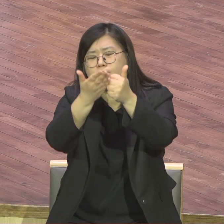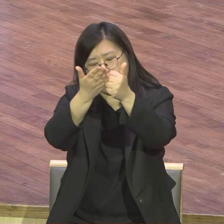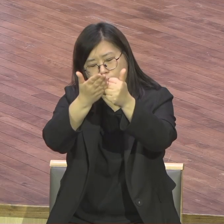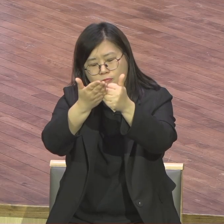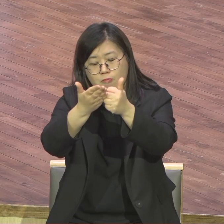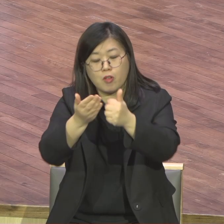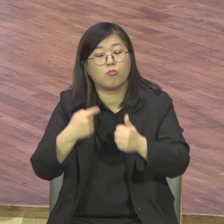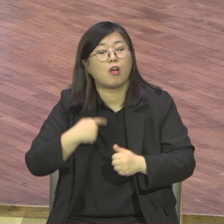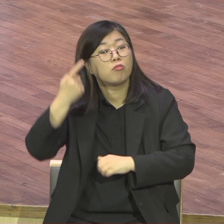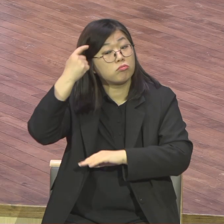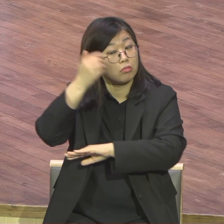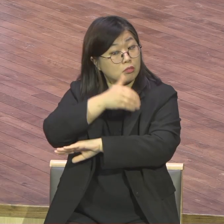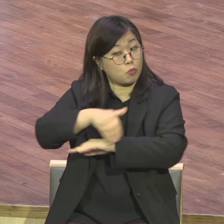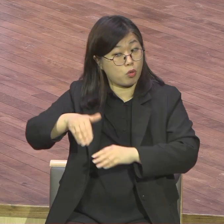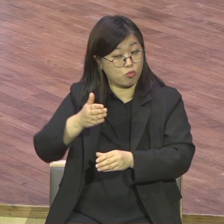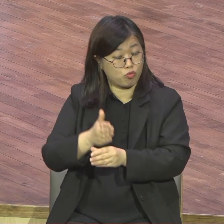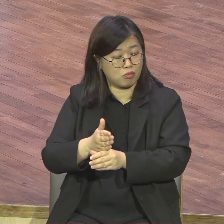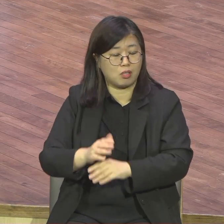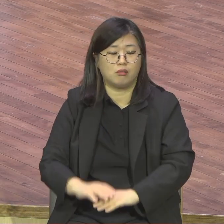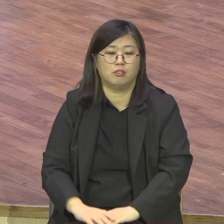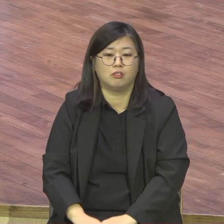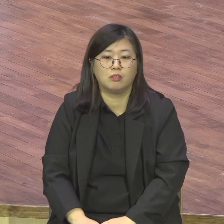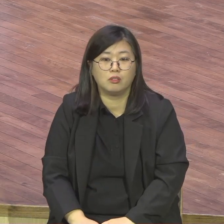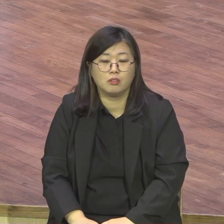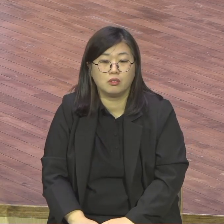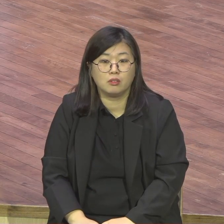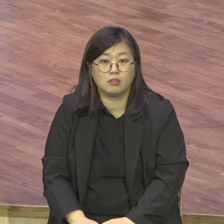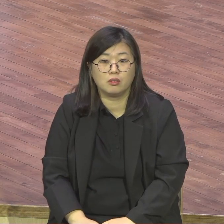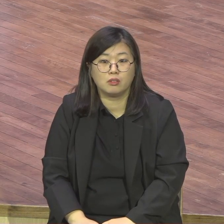어찌 된 판지 내가 보니까 서울연고대가 별로 없어